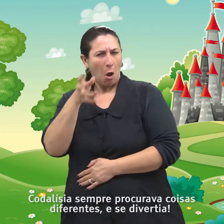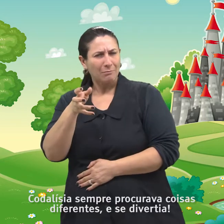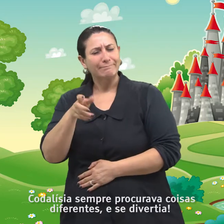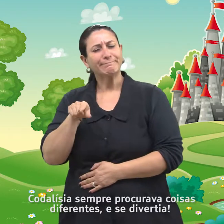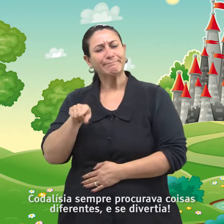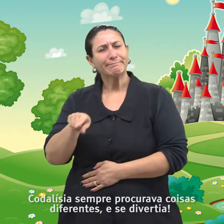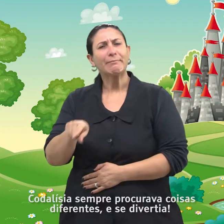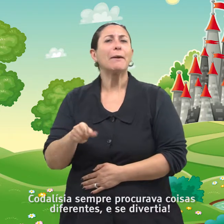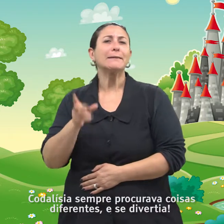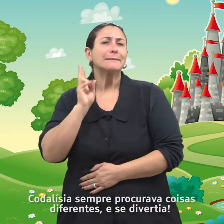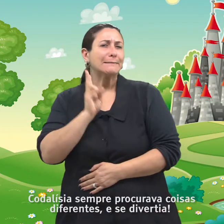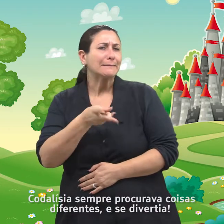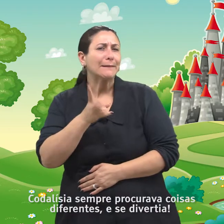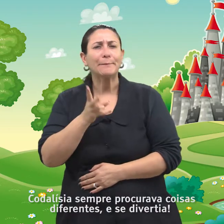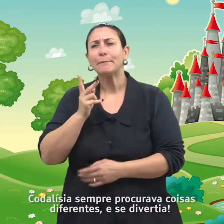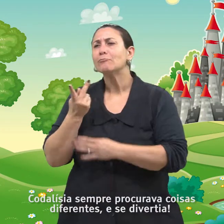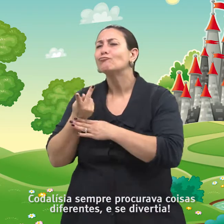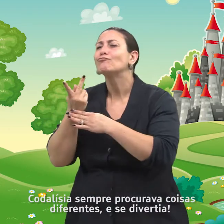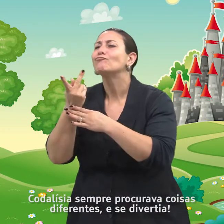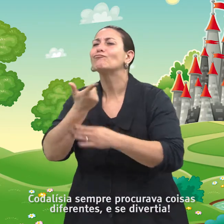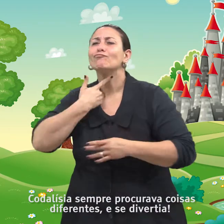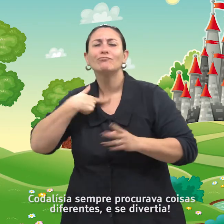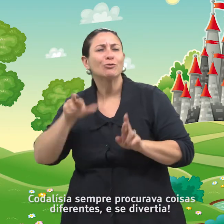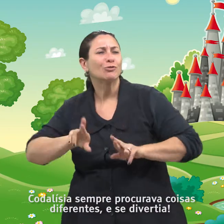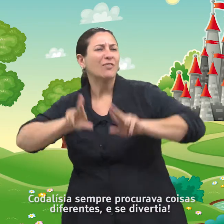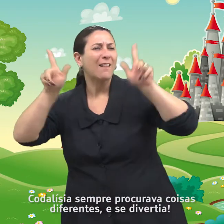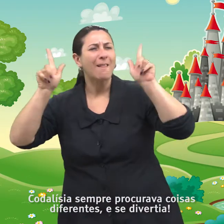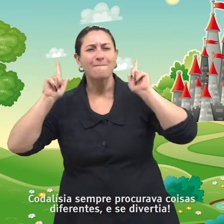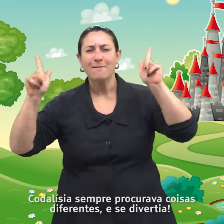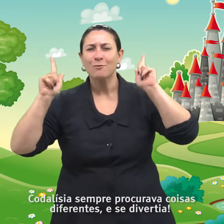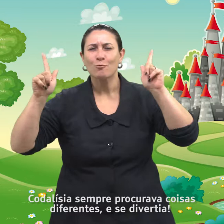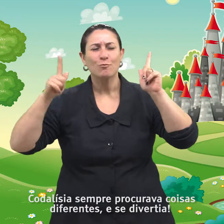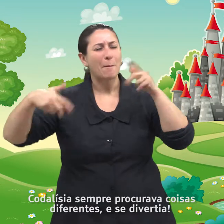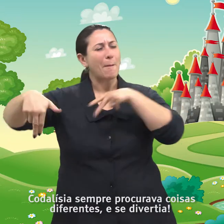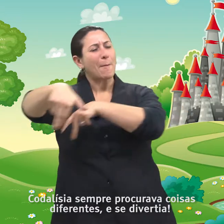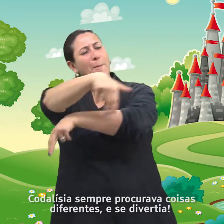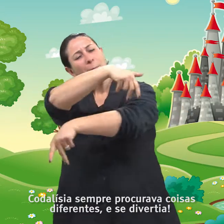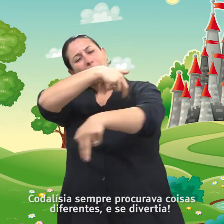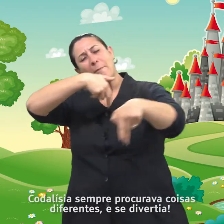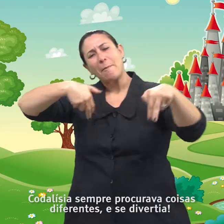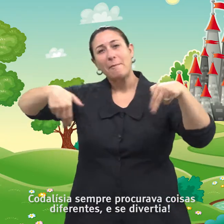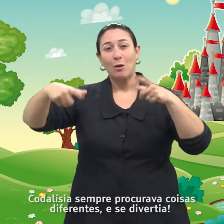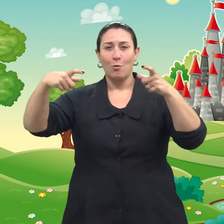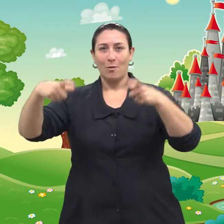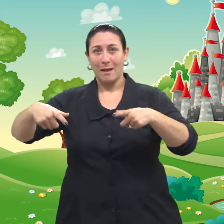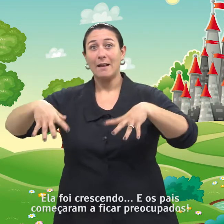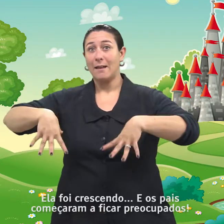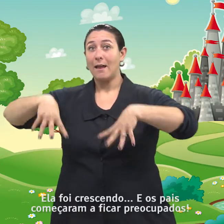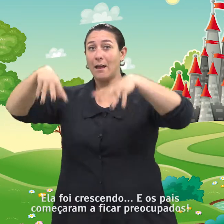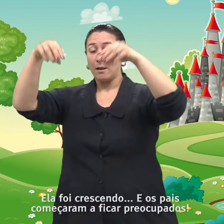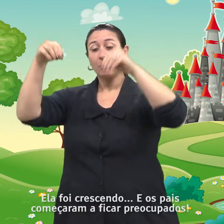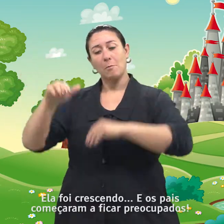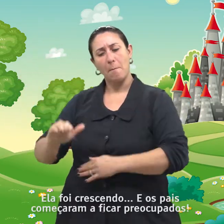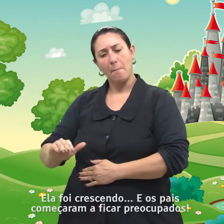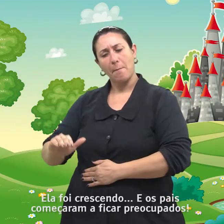Codalizia sempre procurava coisas diferentes e se divertia. Ela foi crescendo